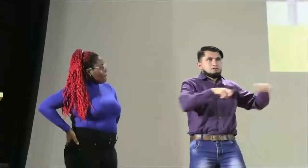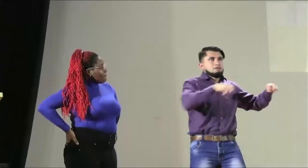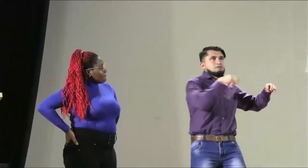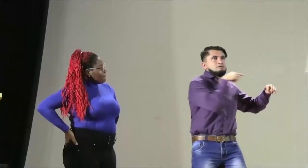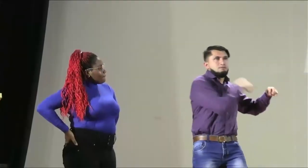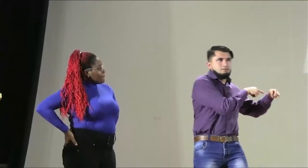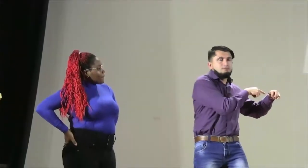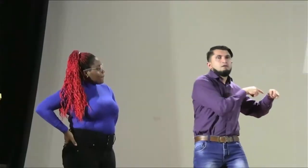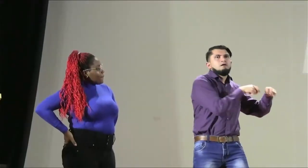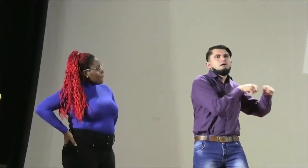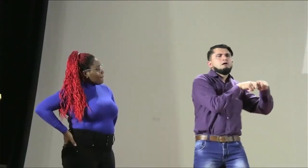a tener un panel.